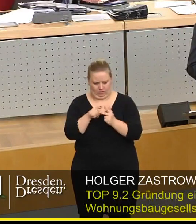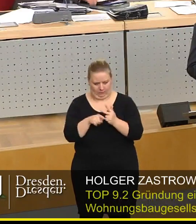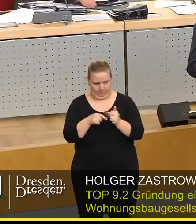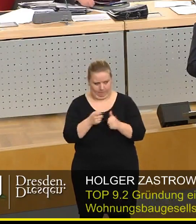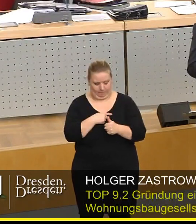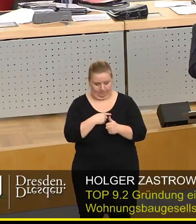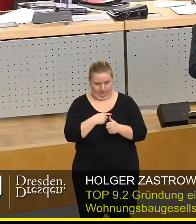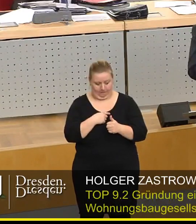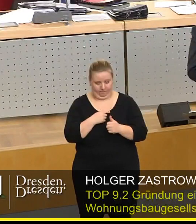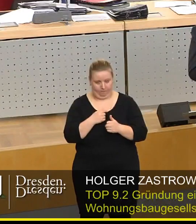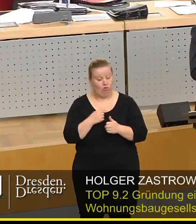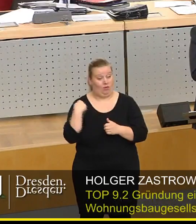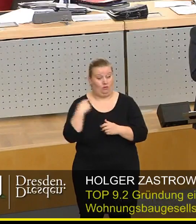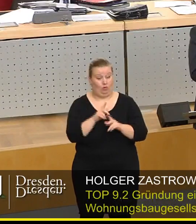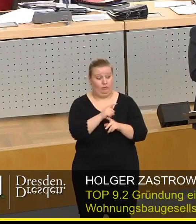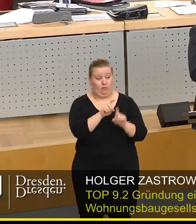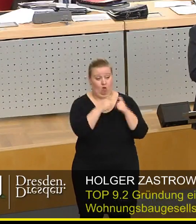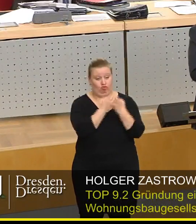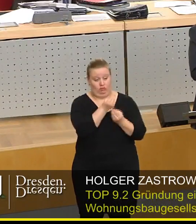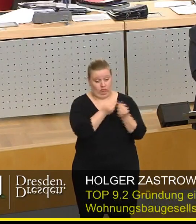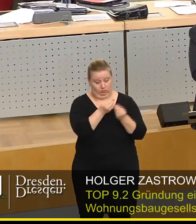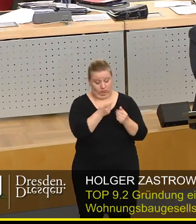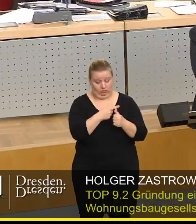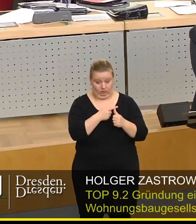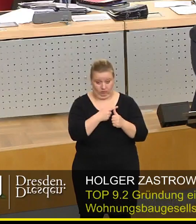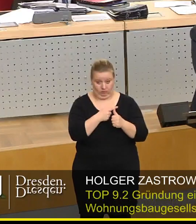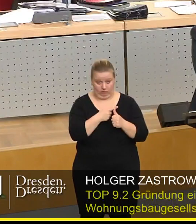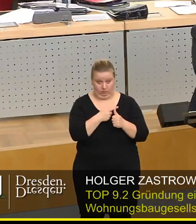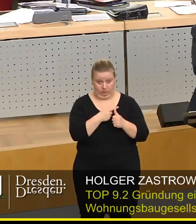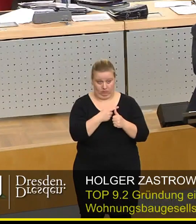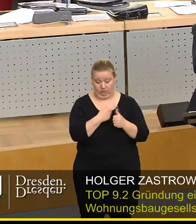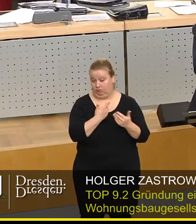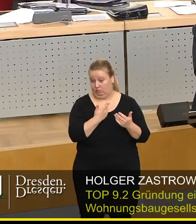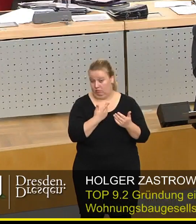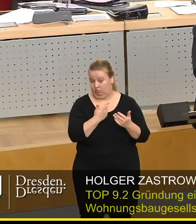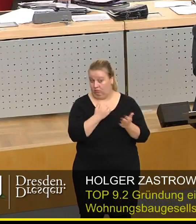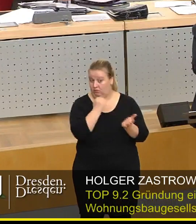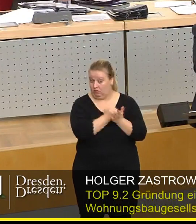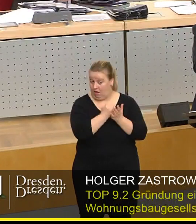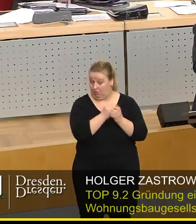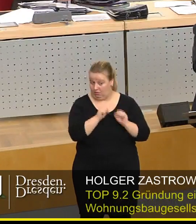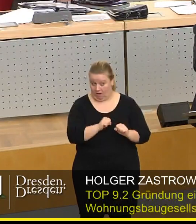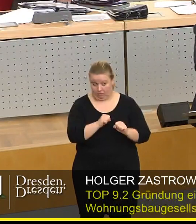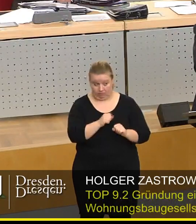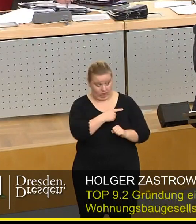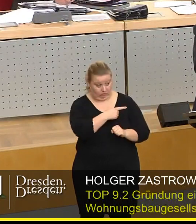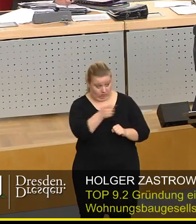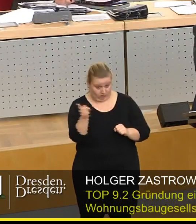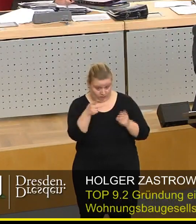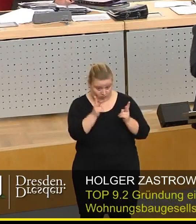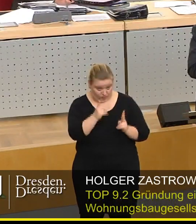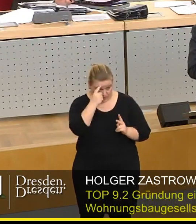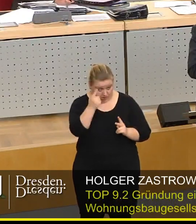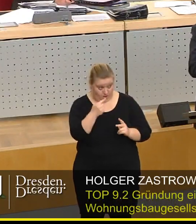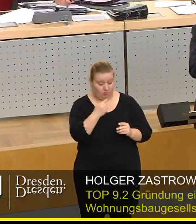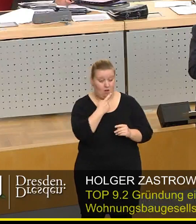ist. Zuletzt doch noch im Ausschuss. Das Erste ist, wie können Sie möglichst garantieren, dass Sie als Stadträte, als